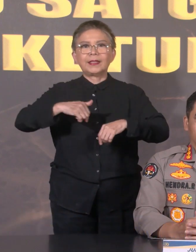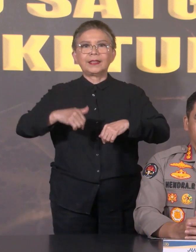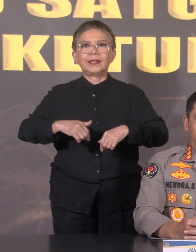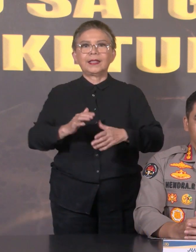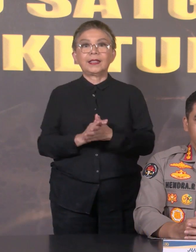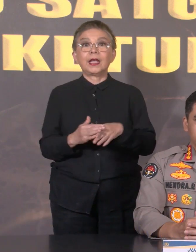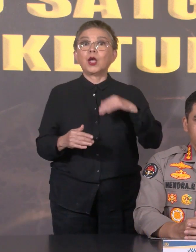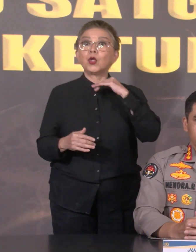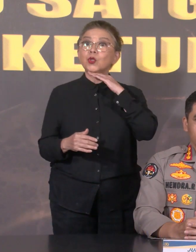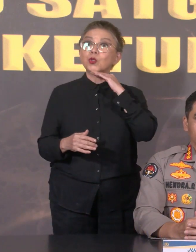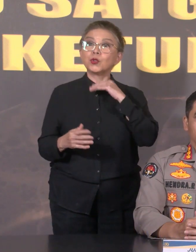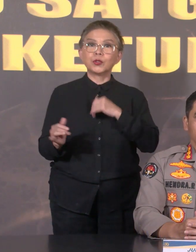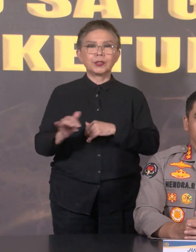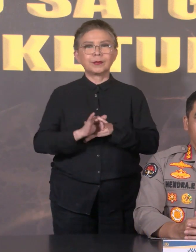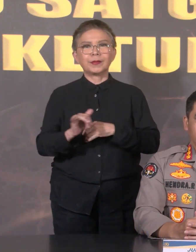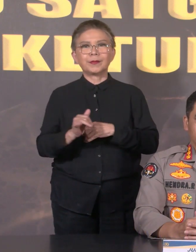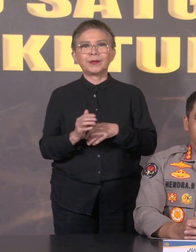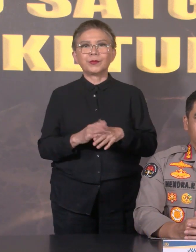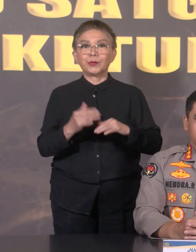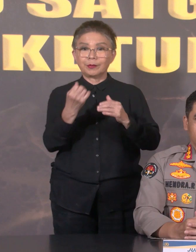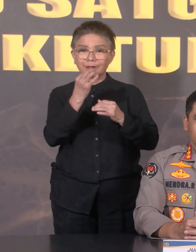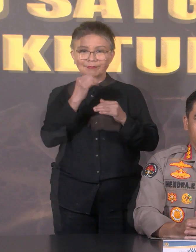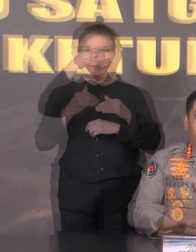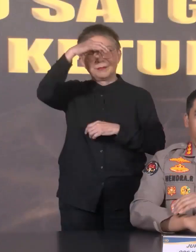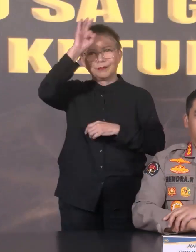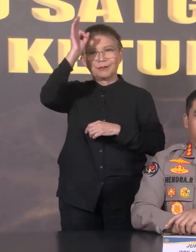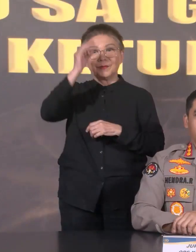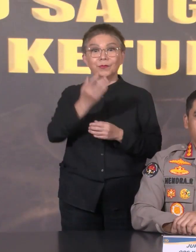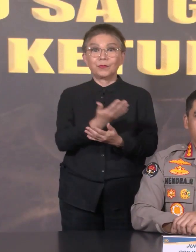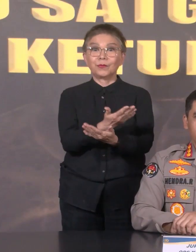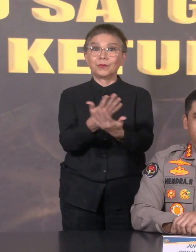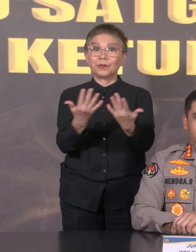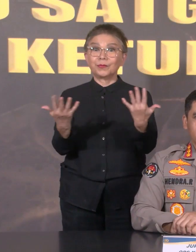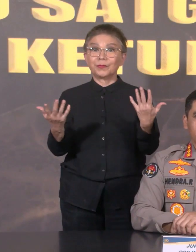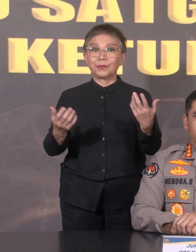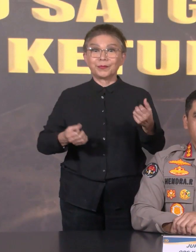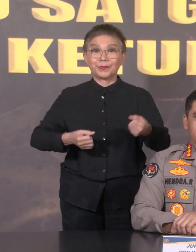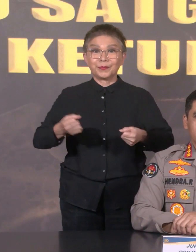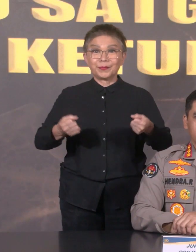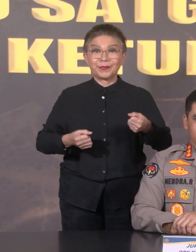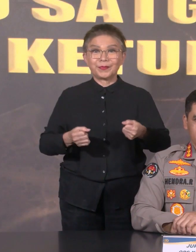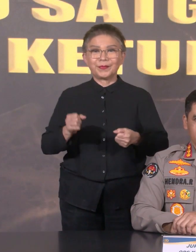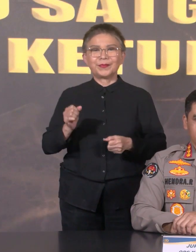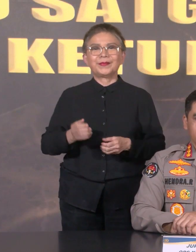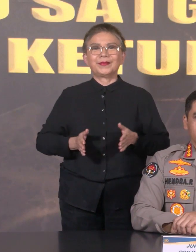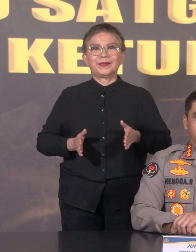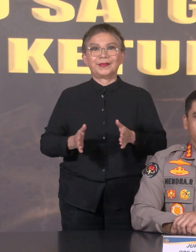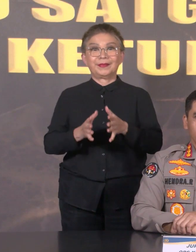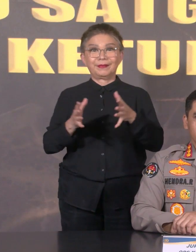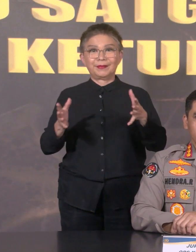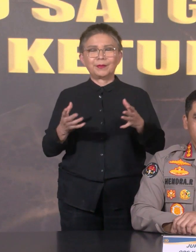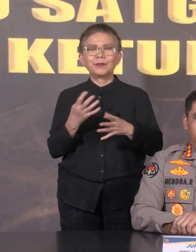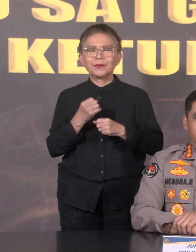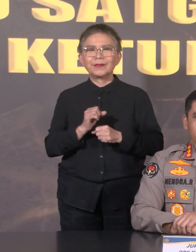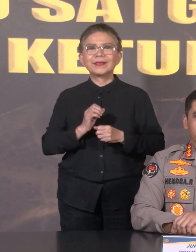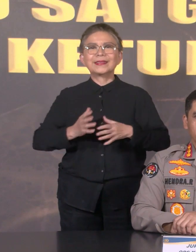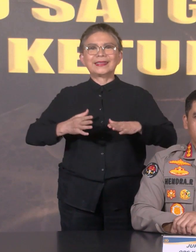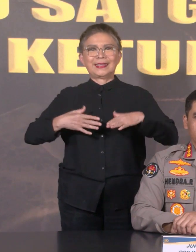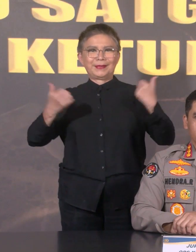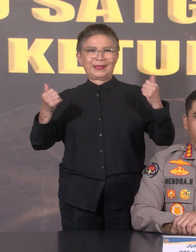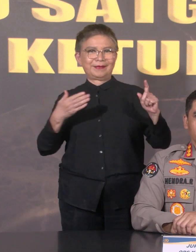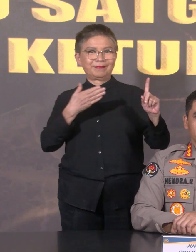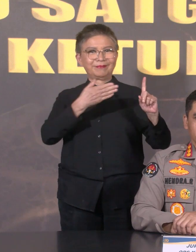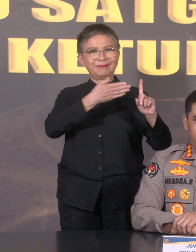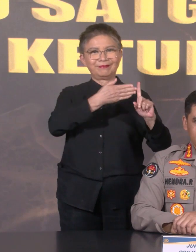hari ini Dan kita tunggu bersama Untuk update berikutnya Kepada para pemudik dan pengguna jalan raya Semoga selamat